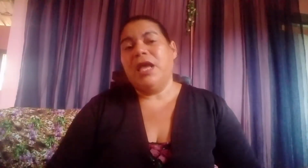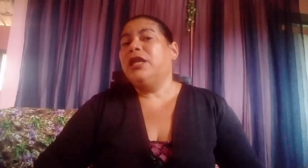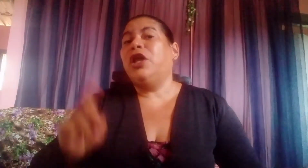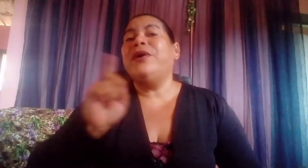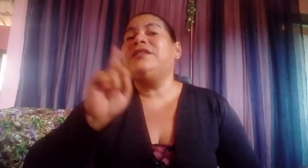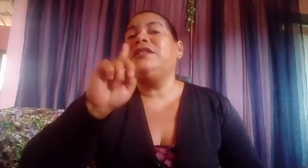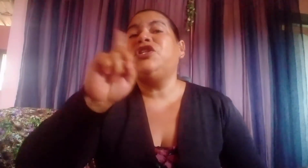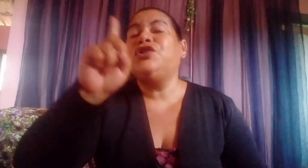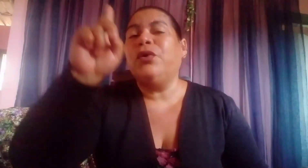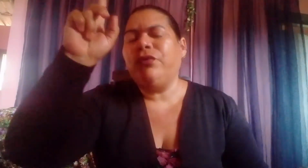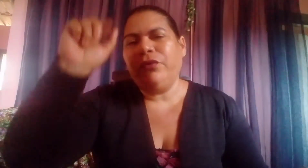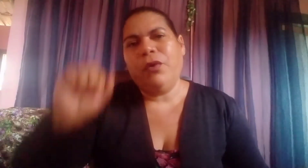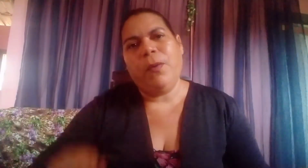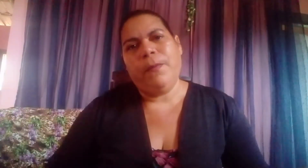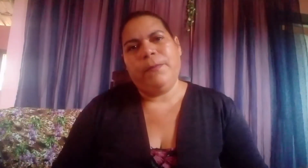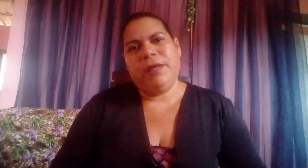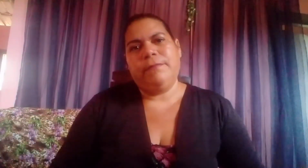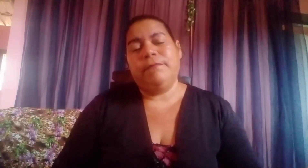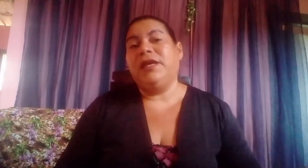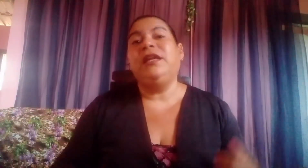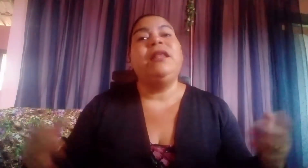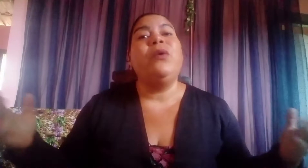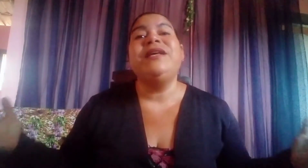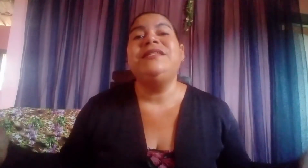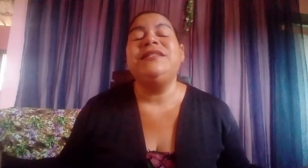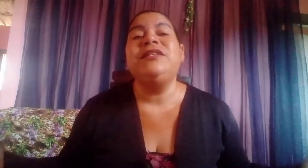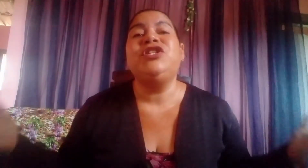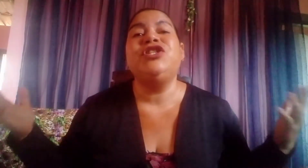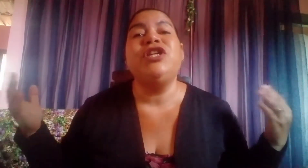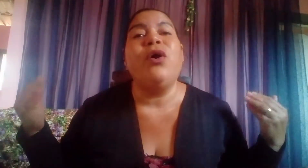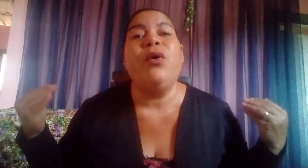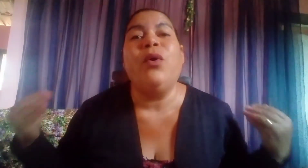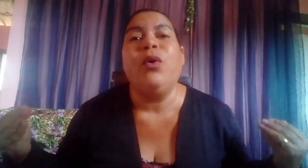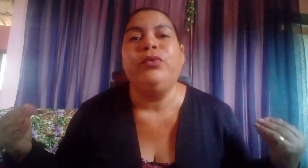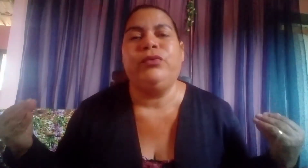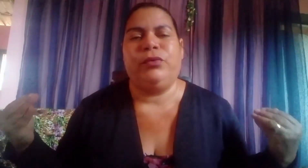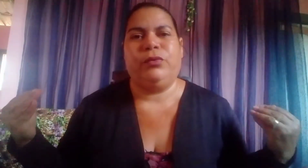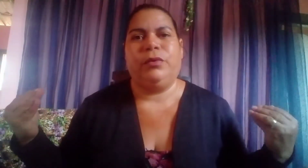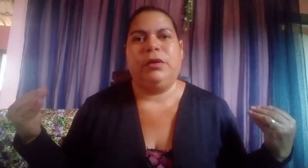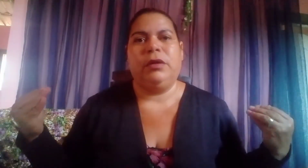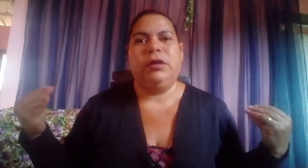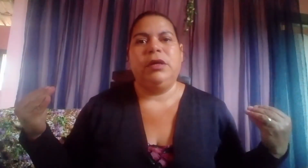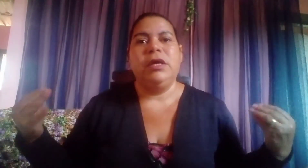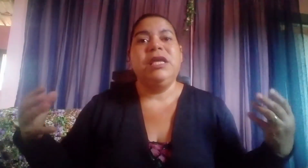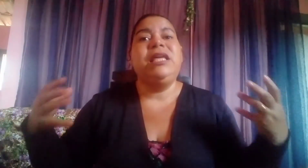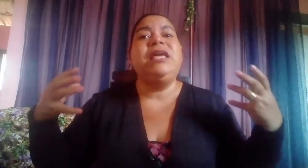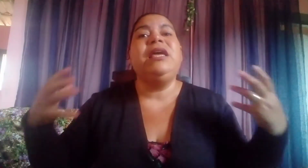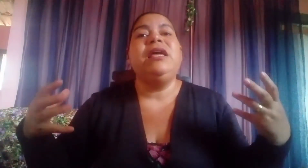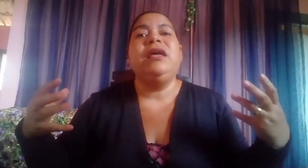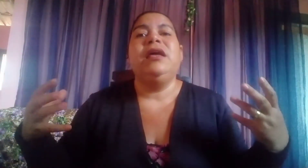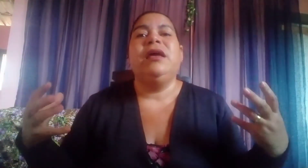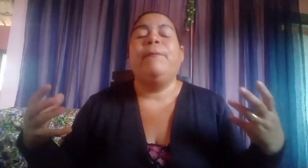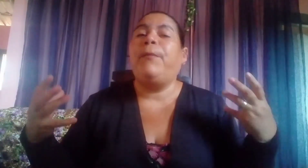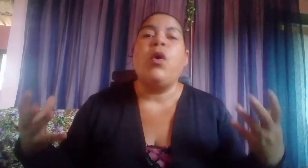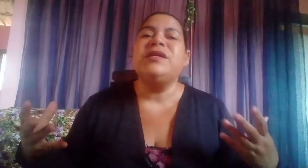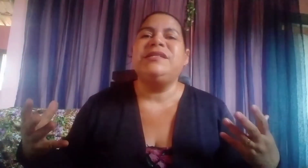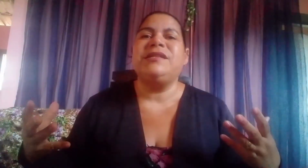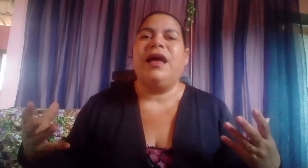Não existe outro nome. E não existe outro. Que possa